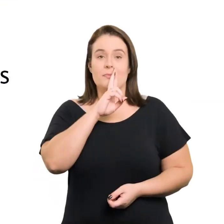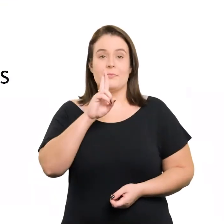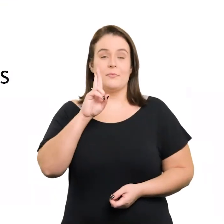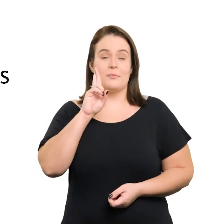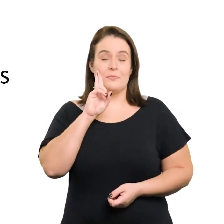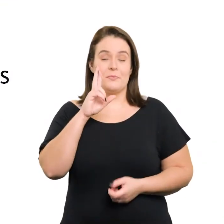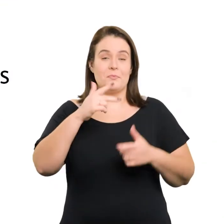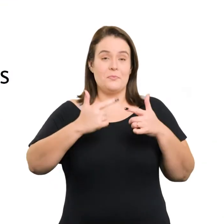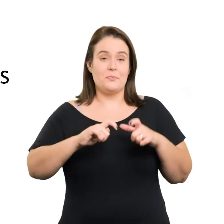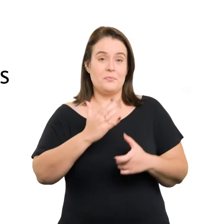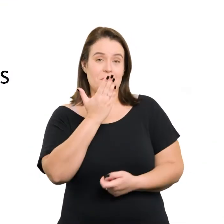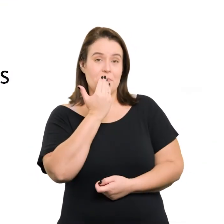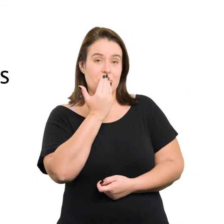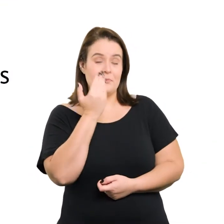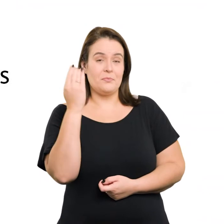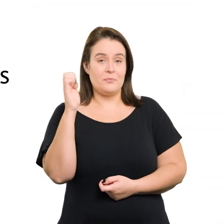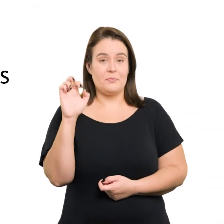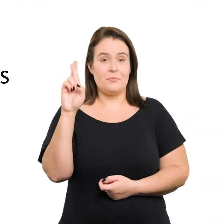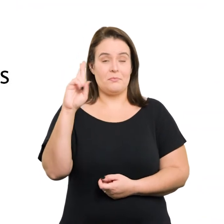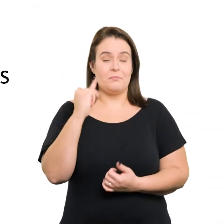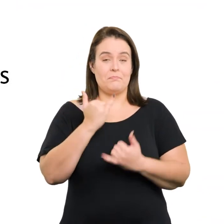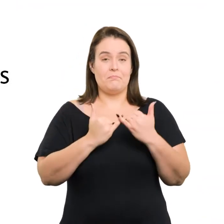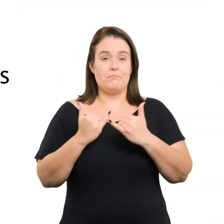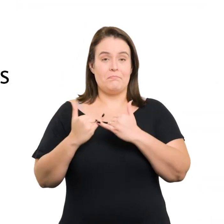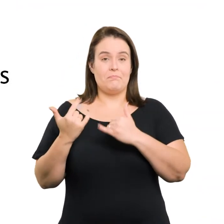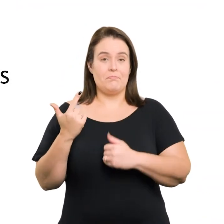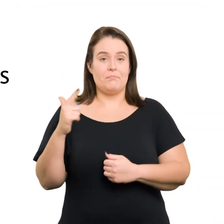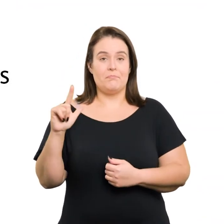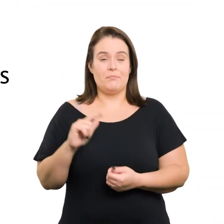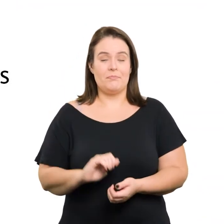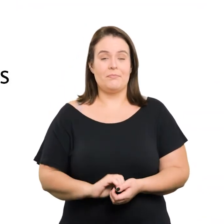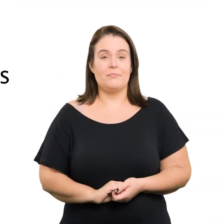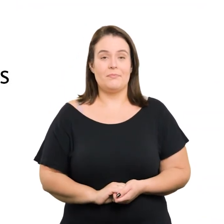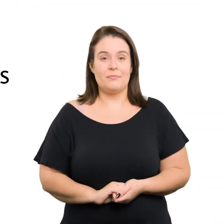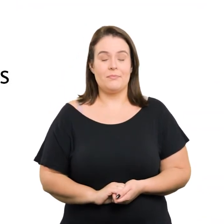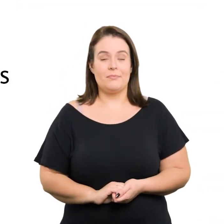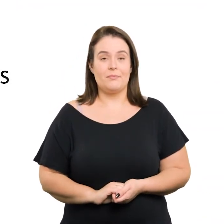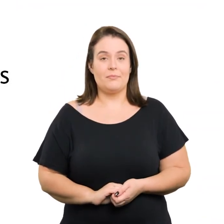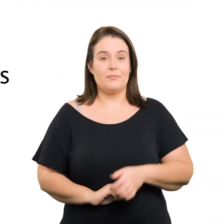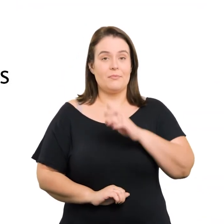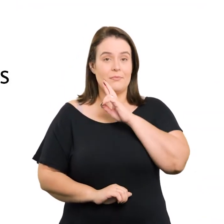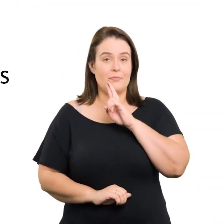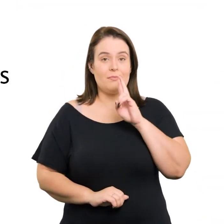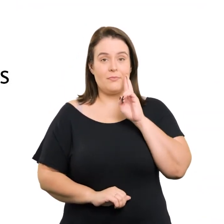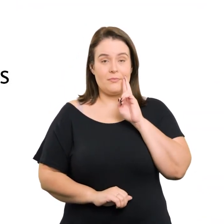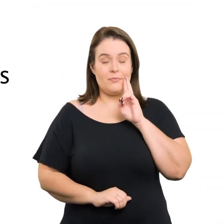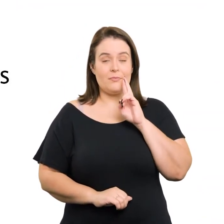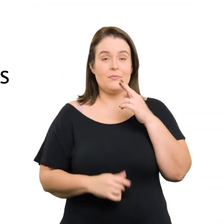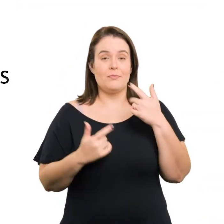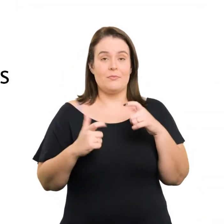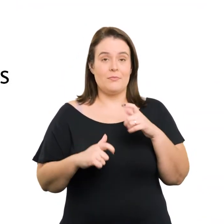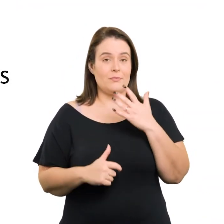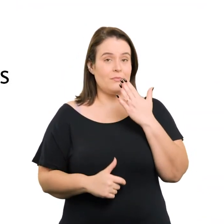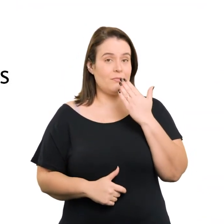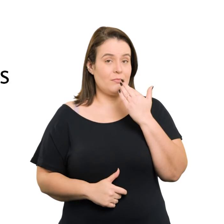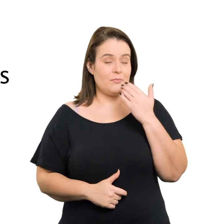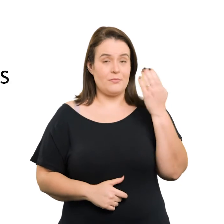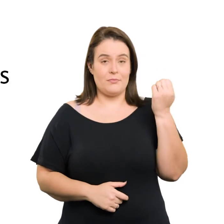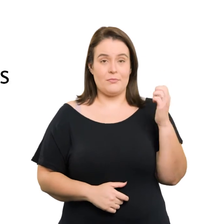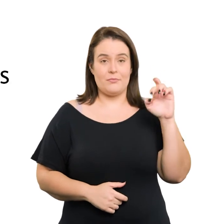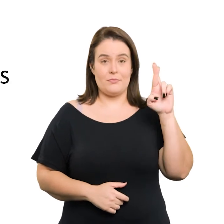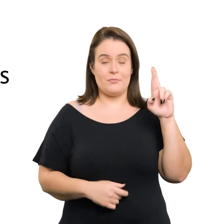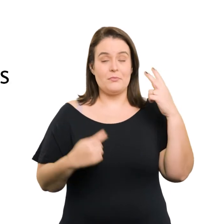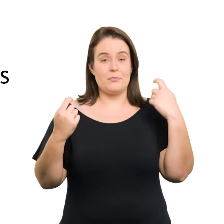Restaurantes, refeitórios, bares e similares Os restaurantes, refeitórios e bares